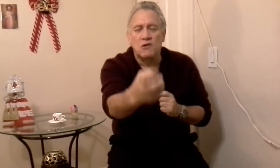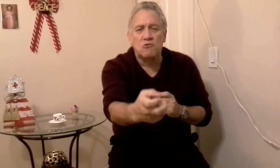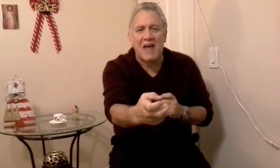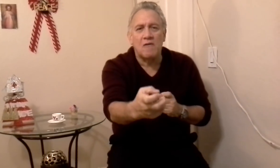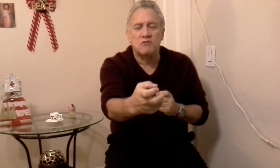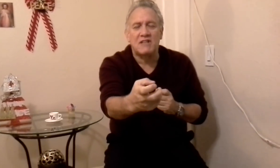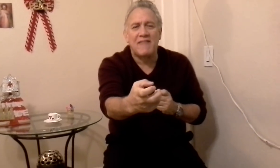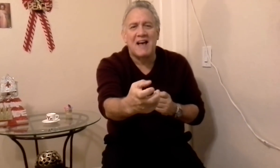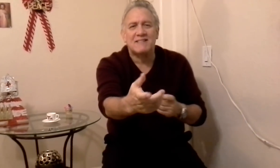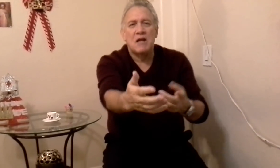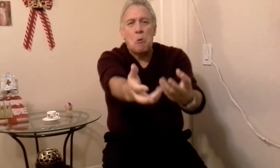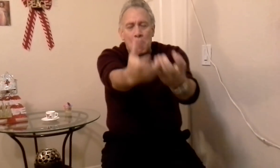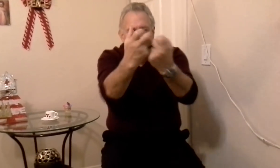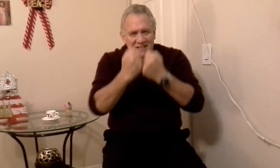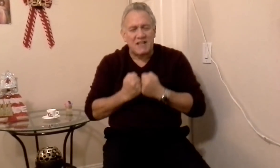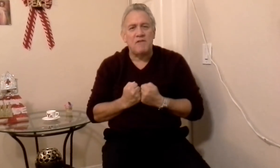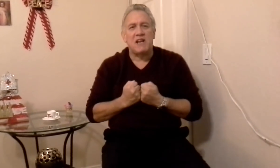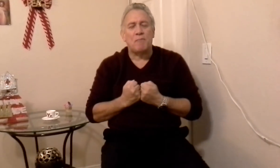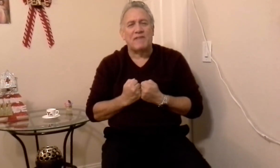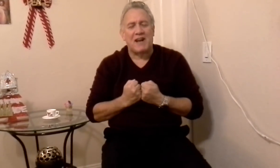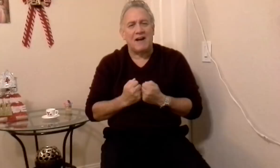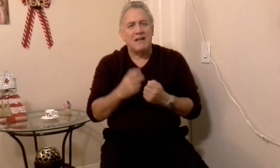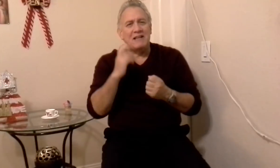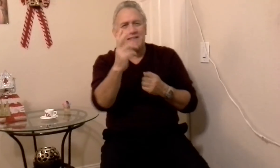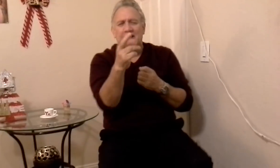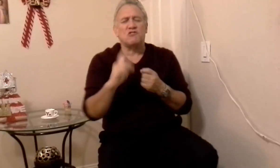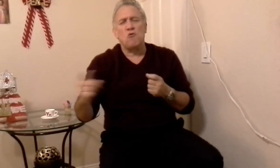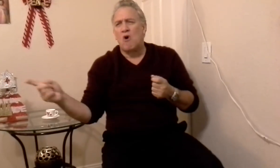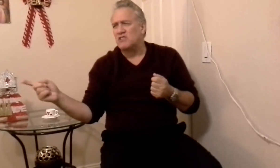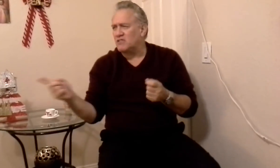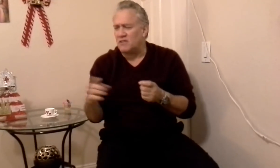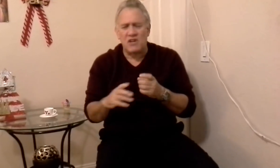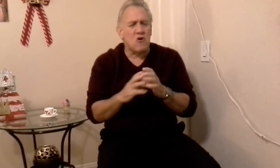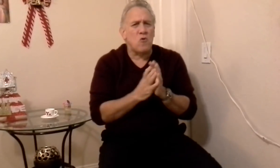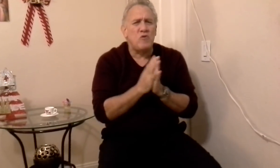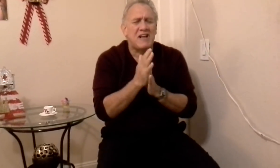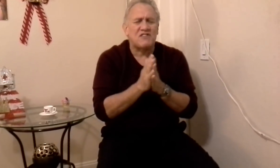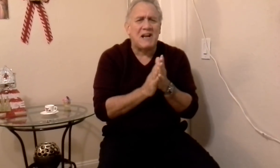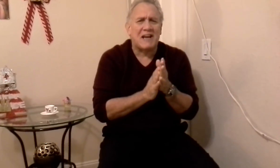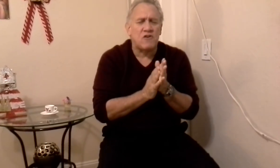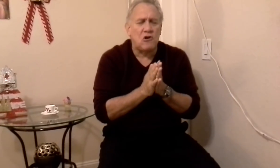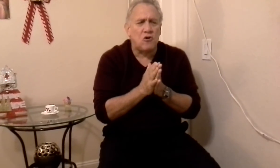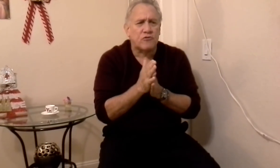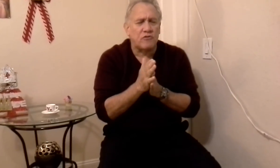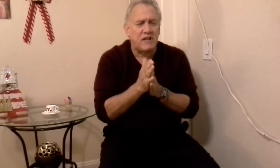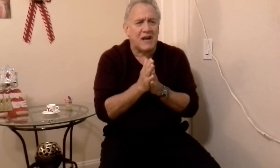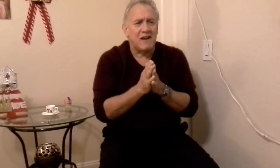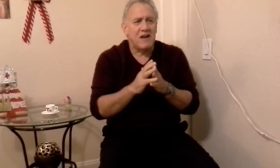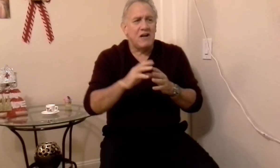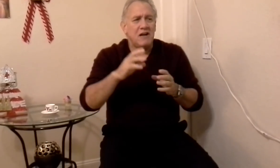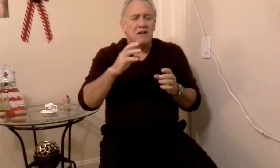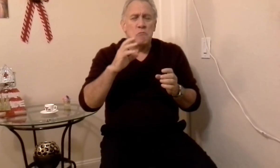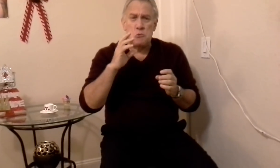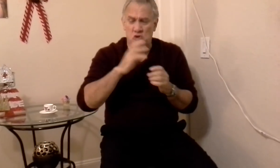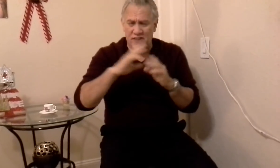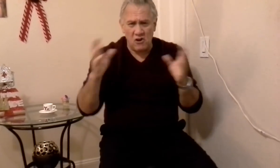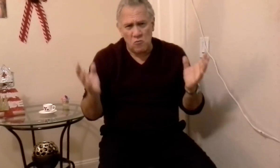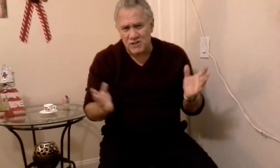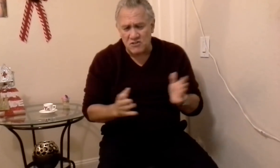que usted hace, más te viene para atrás, Denzel Washington dijo en una charla que yo hice el otro día, yo tengo muchas